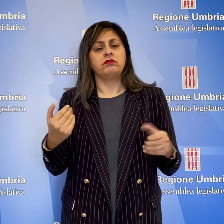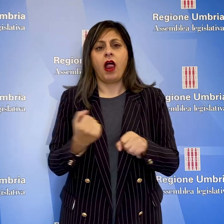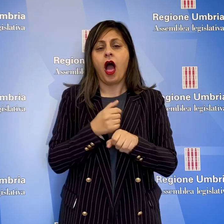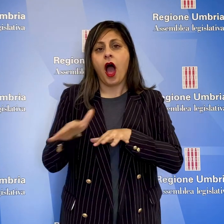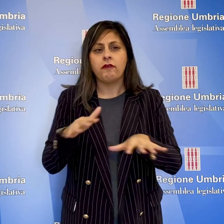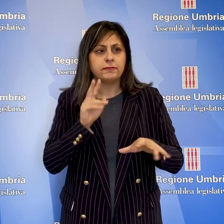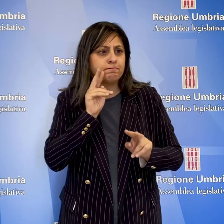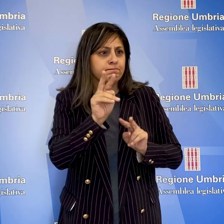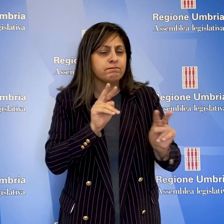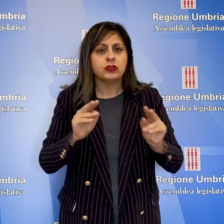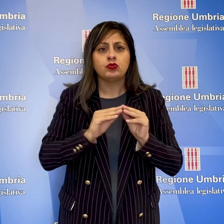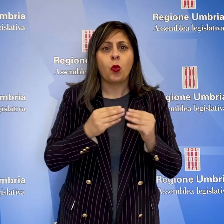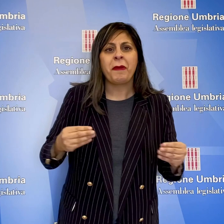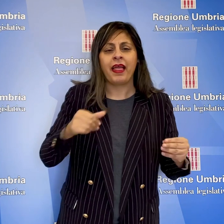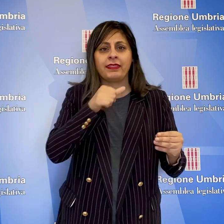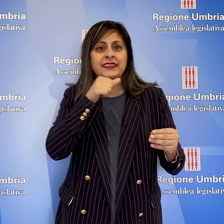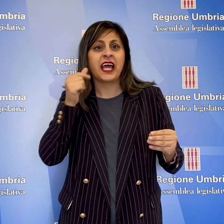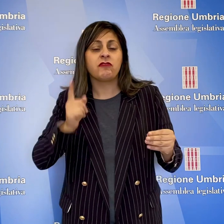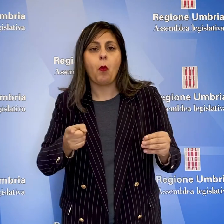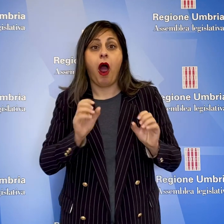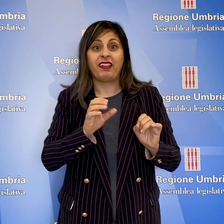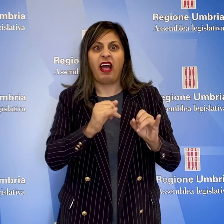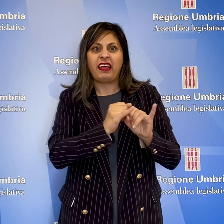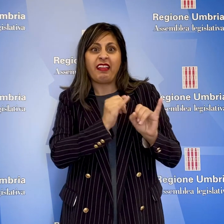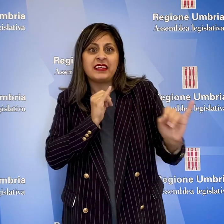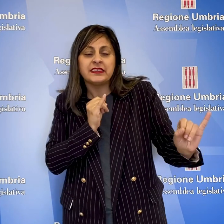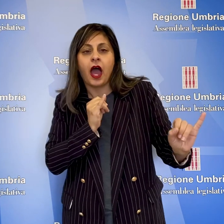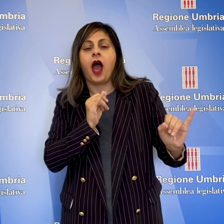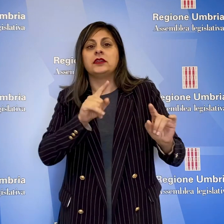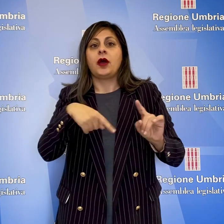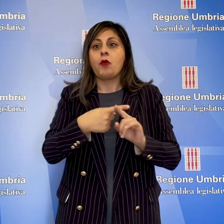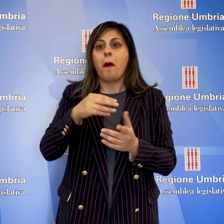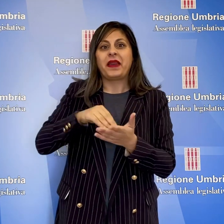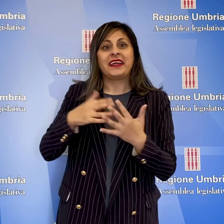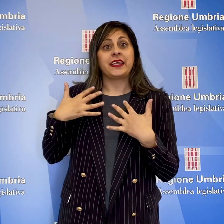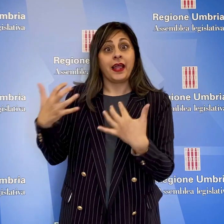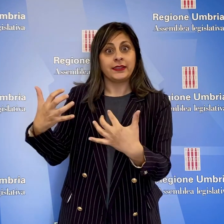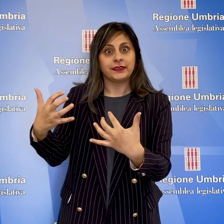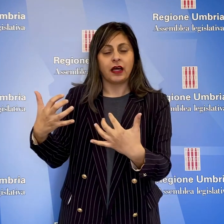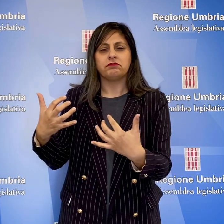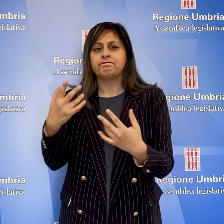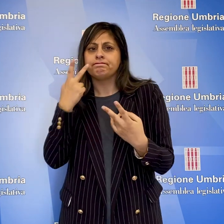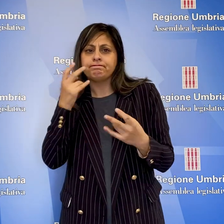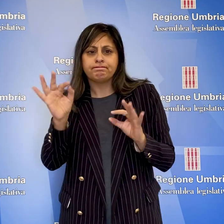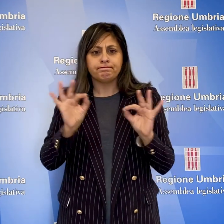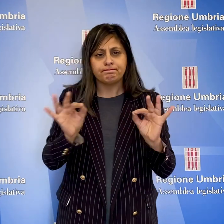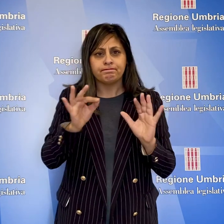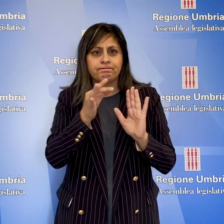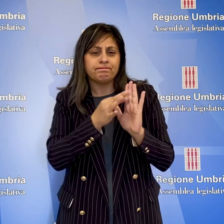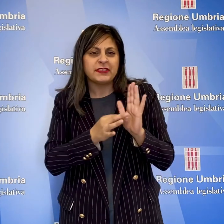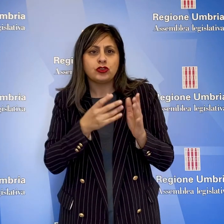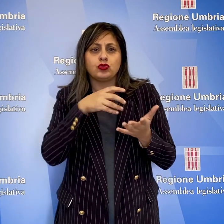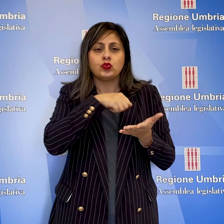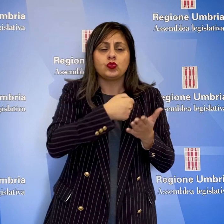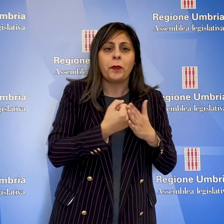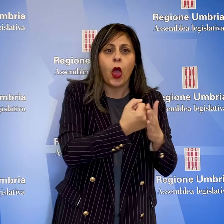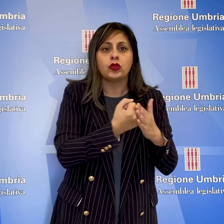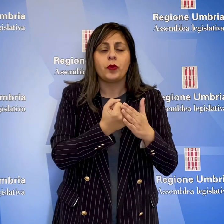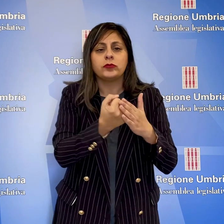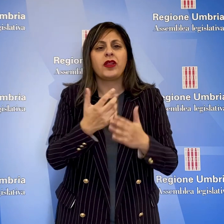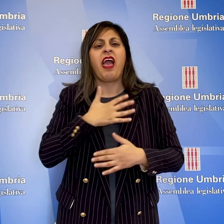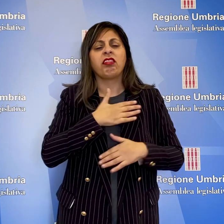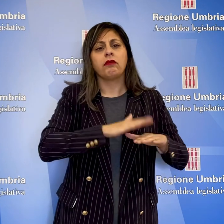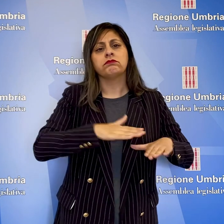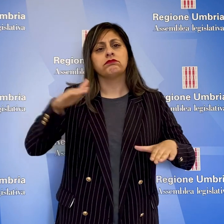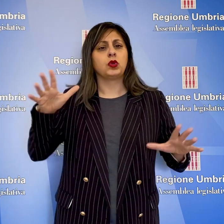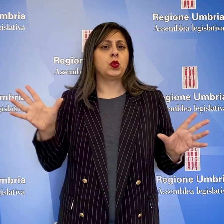pronti ad individuare gli strumenti necessari per la didattica a distanza e in presenza, prevedendo molteplici misure di sostegno per